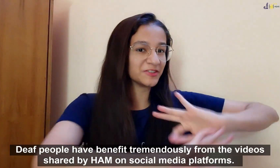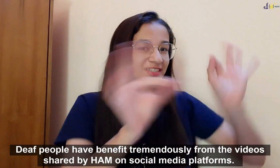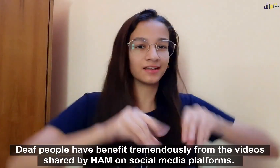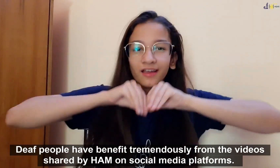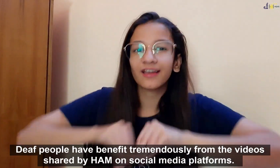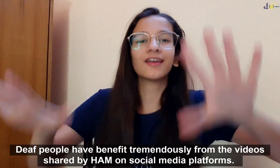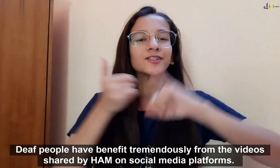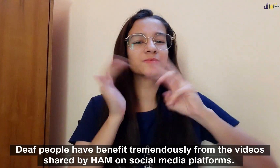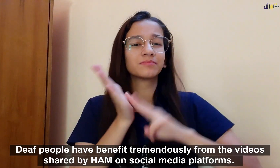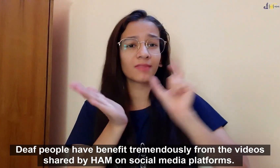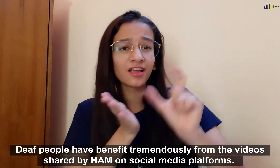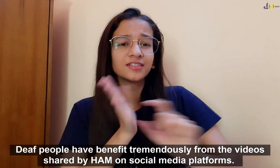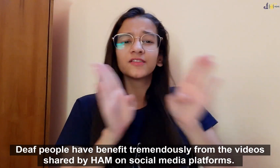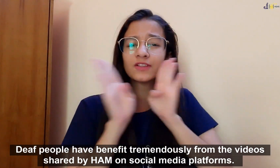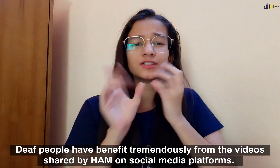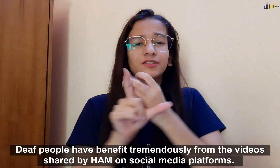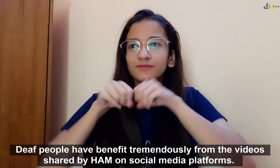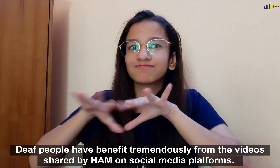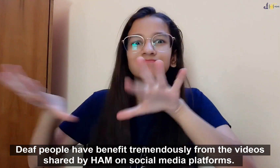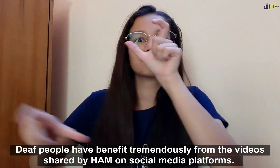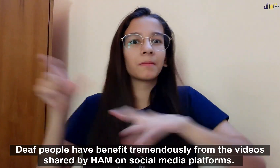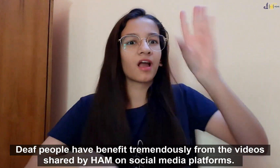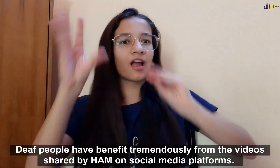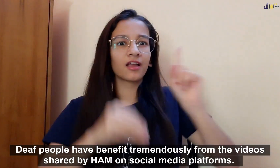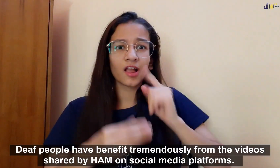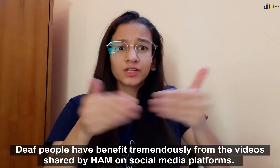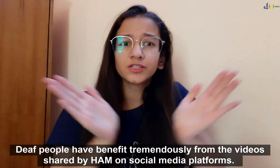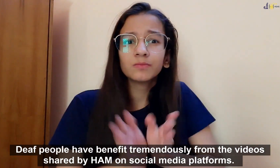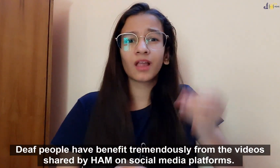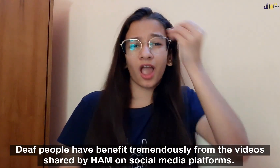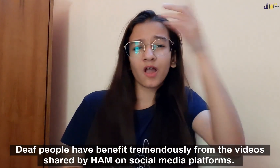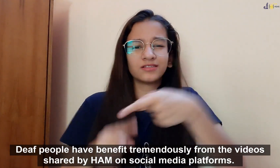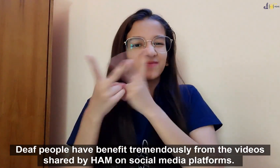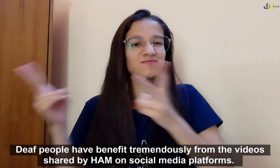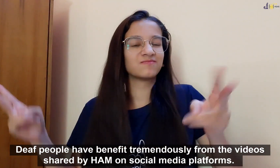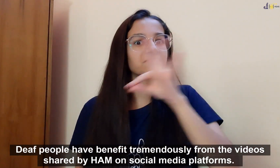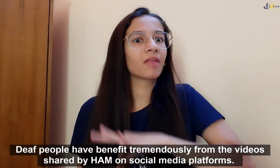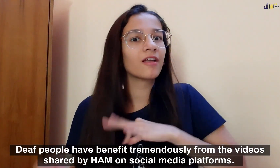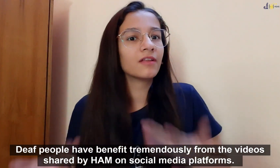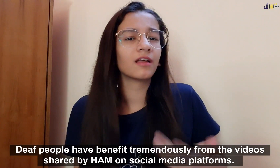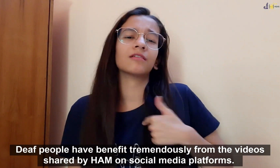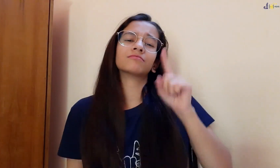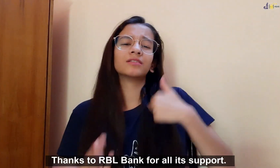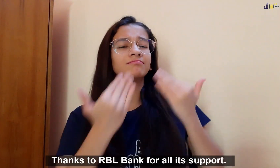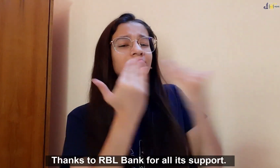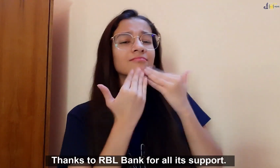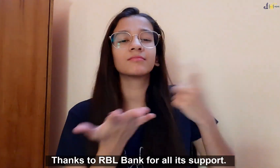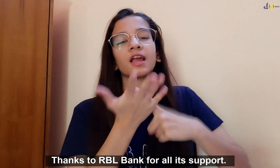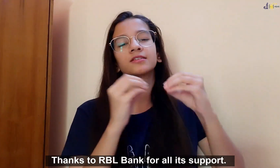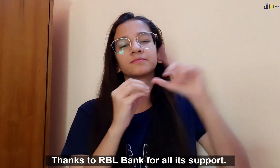बधिर समुदाए के लिए हेरा मिलियन सभी सोशल मीडिया पे फेस्बुक इंस्टाग्राम पे वीडियो साजा करता था जिसे बधिर